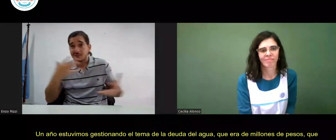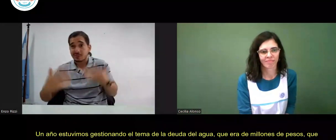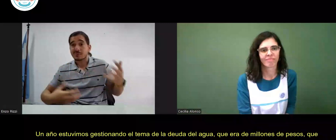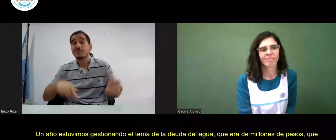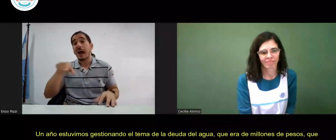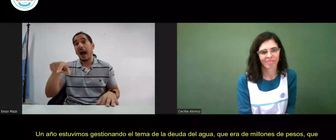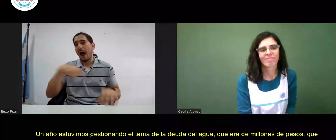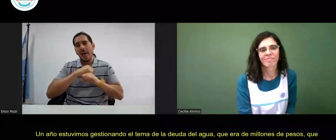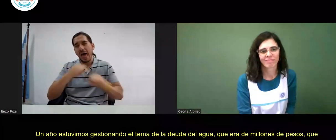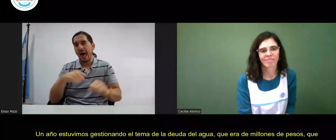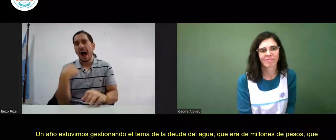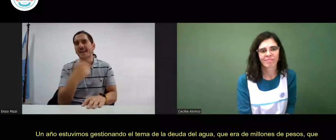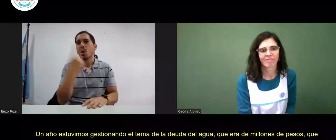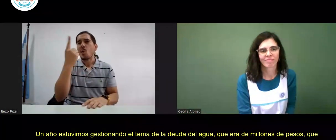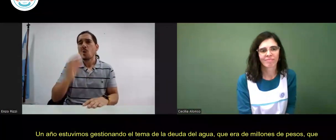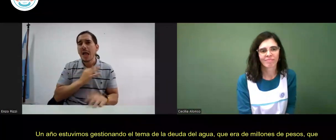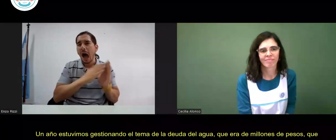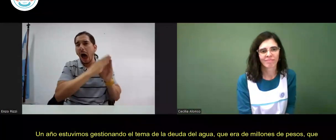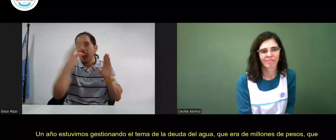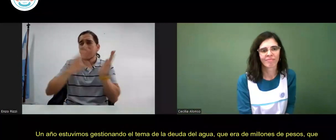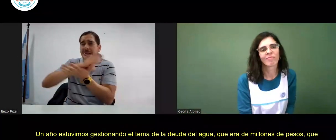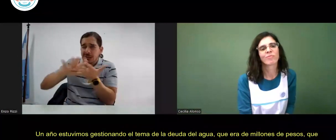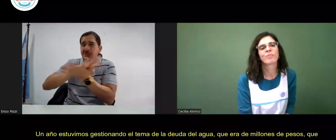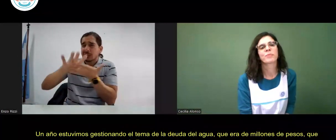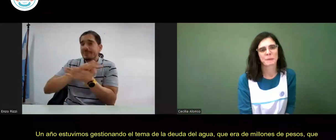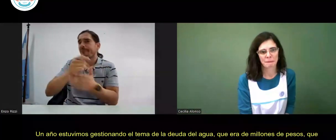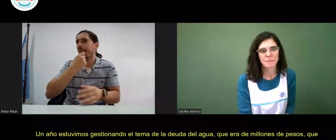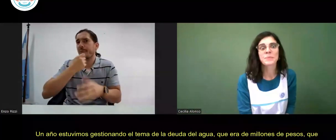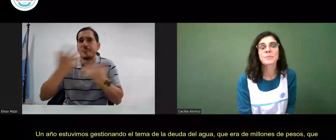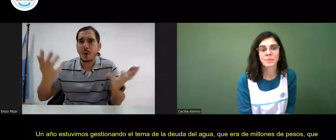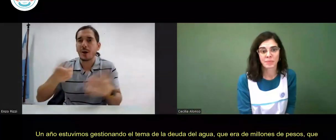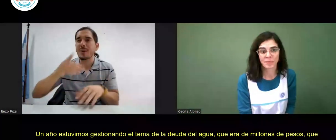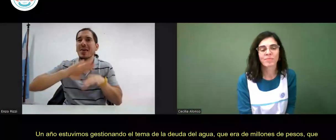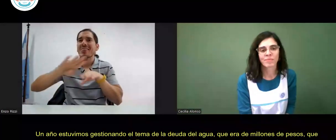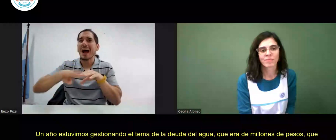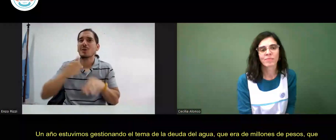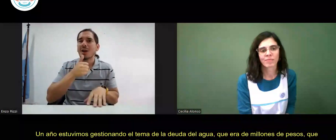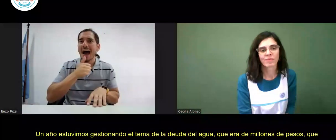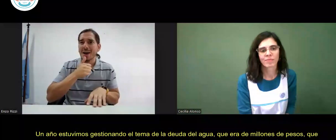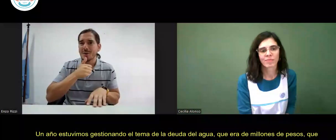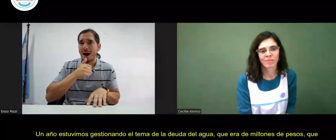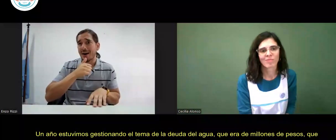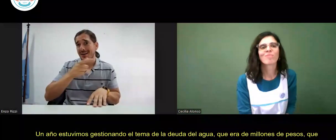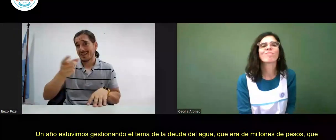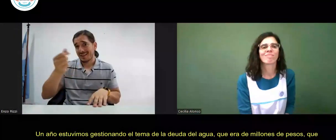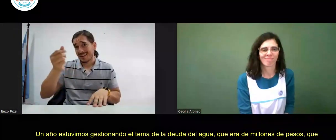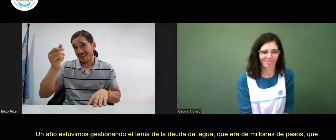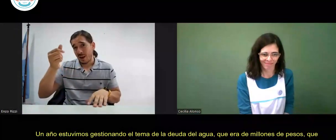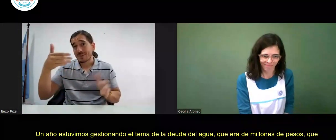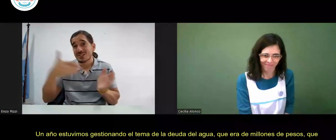Un año estuvimos gestionando el tema de la deuda del agua, que era de millones de pesos,